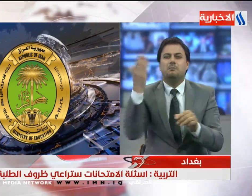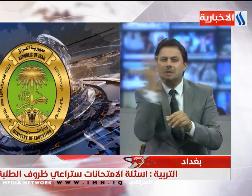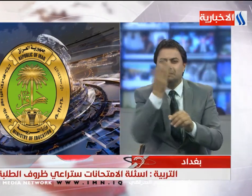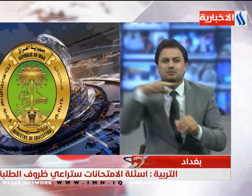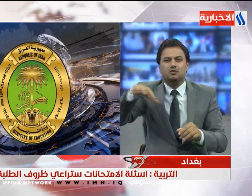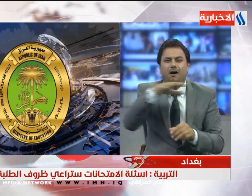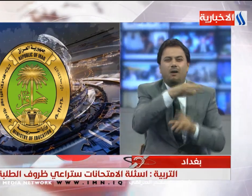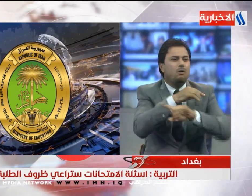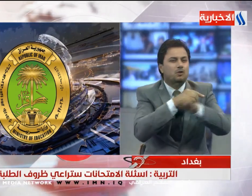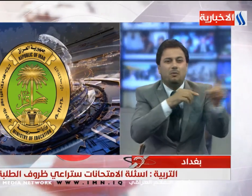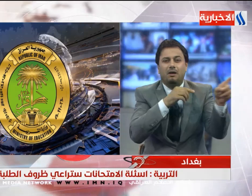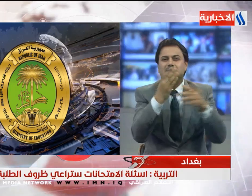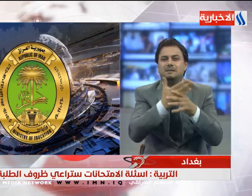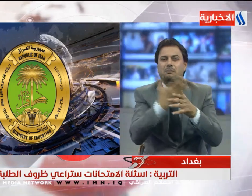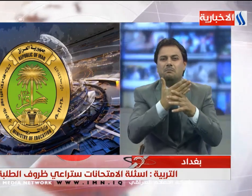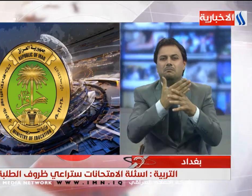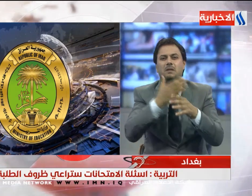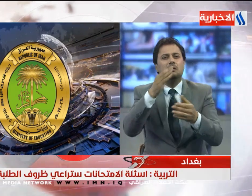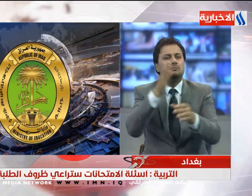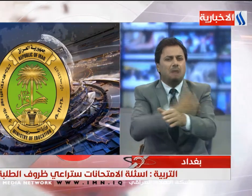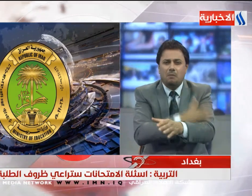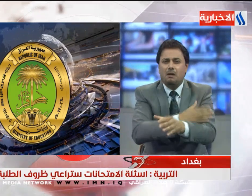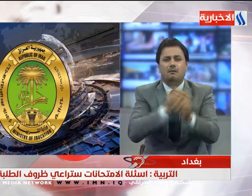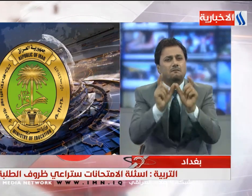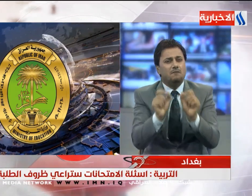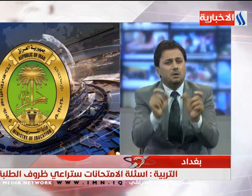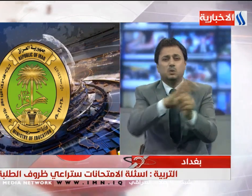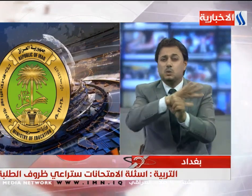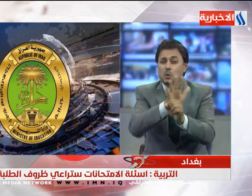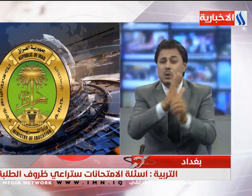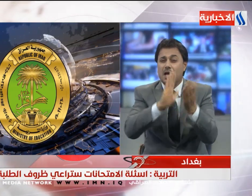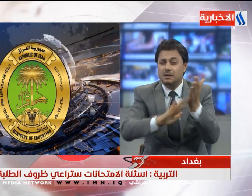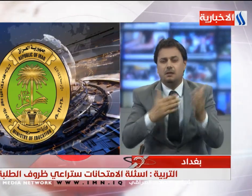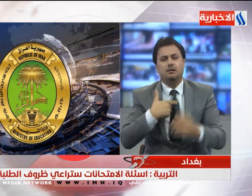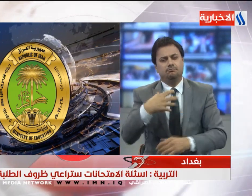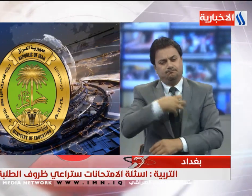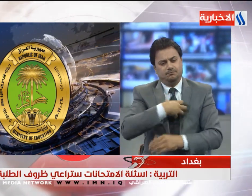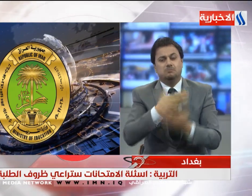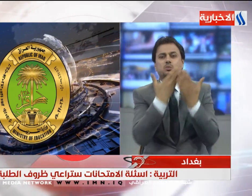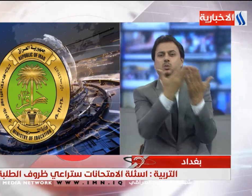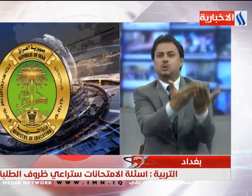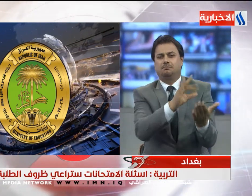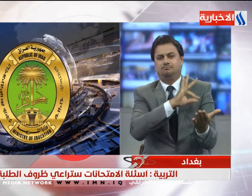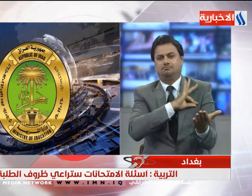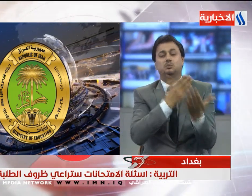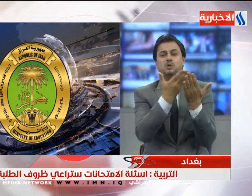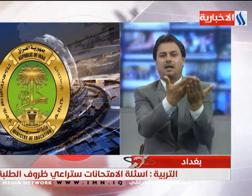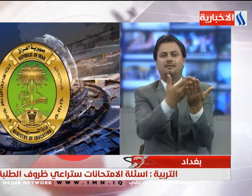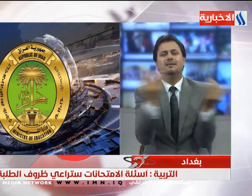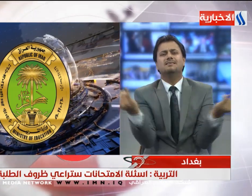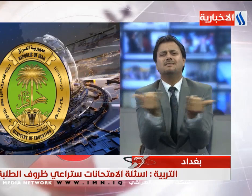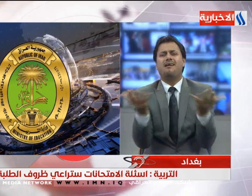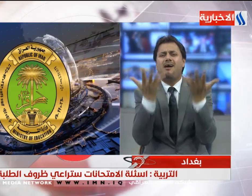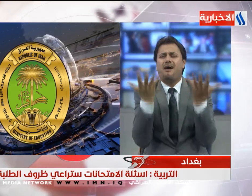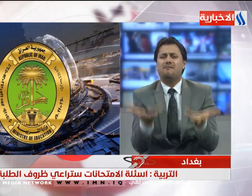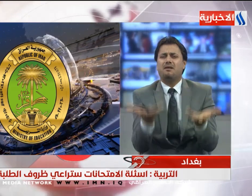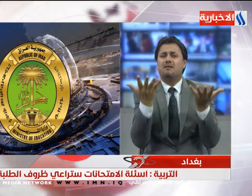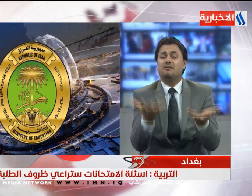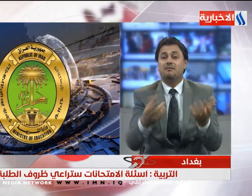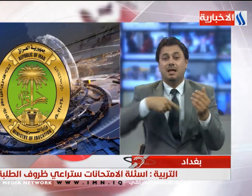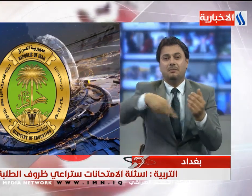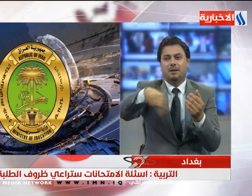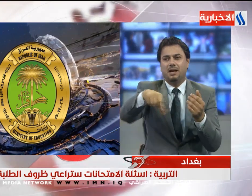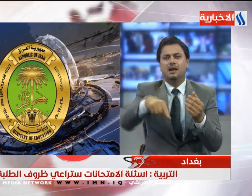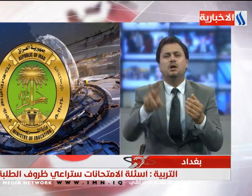وجود أي نية بتأجيل موعد الامتحانات فيما أشرت إلى أن آلية العام الدراسي المقبل سيعلن عنها خلال